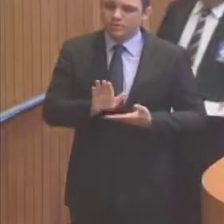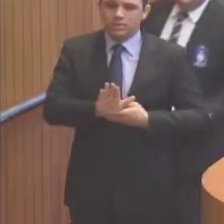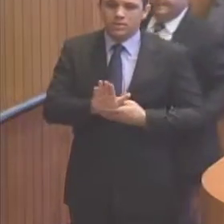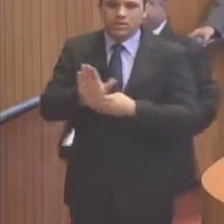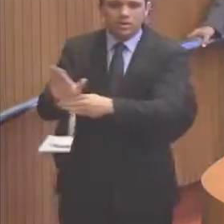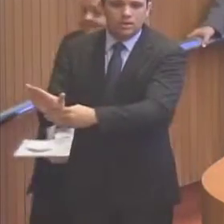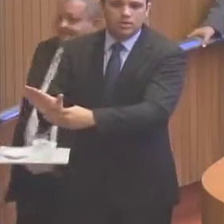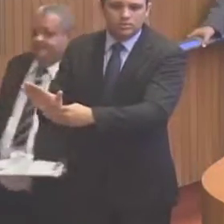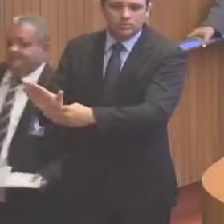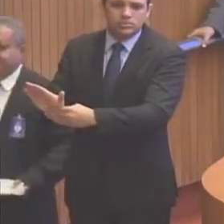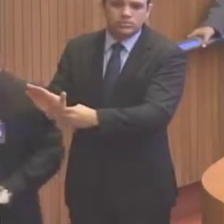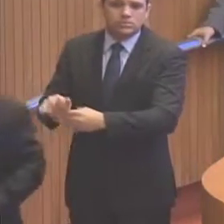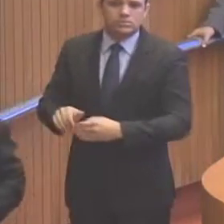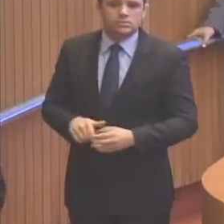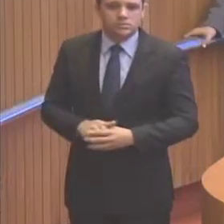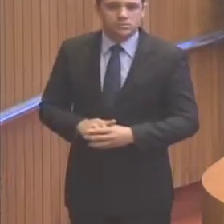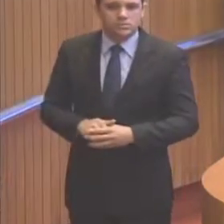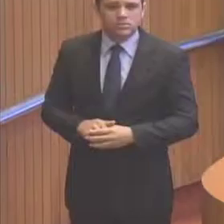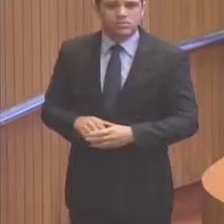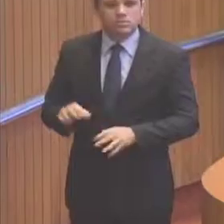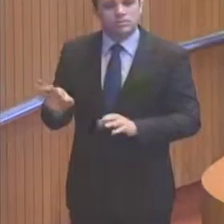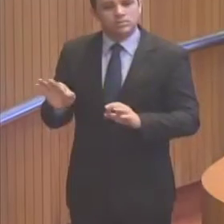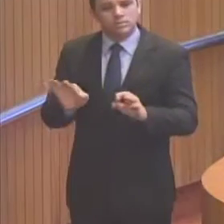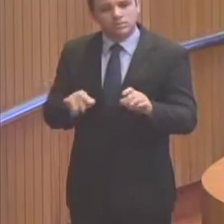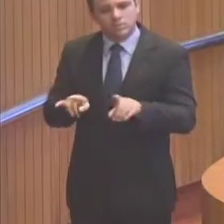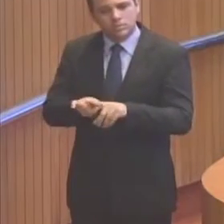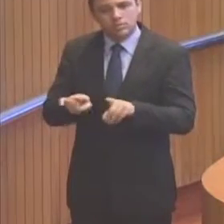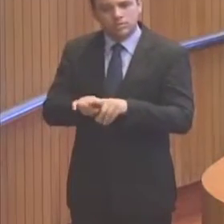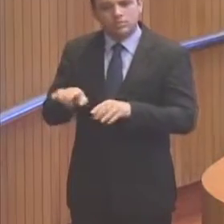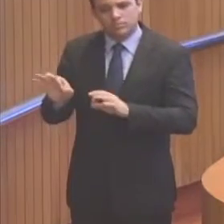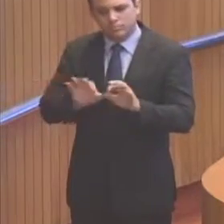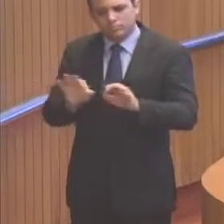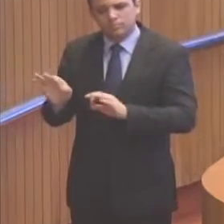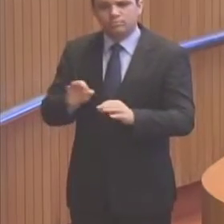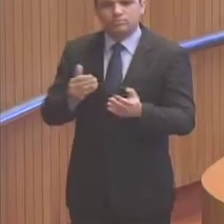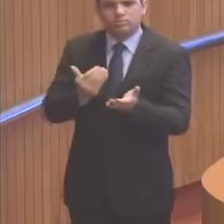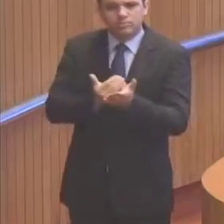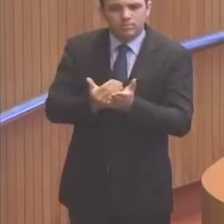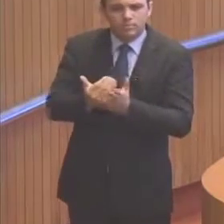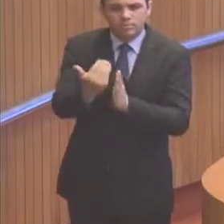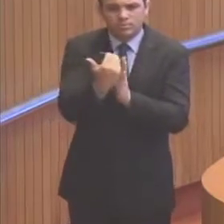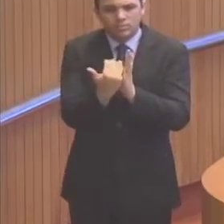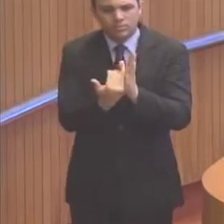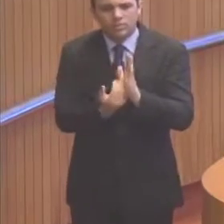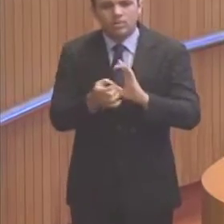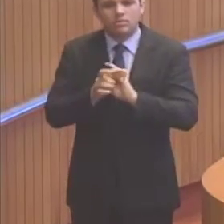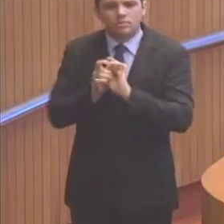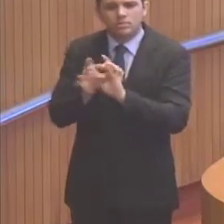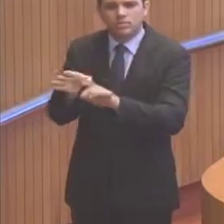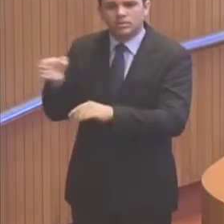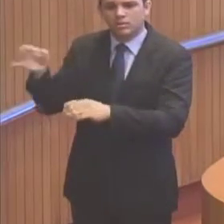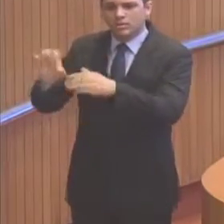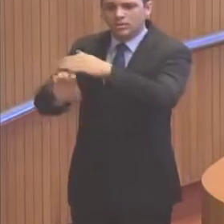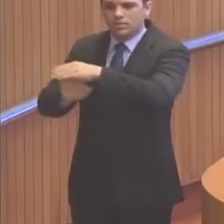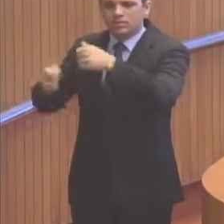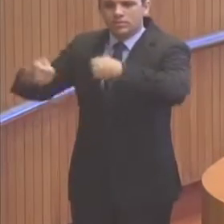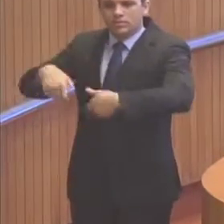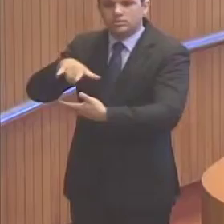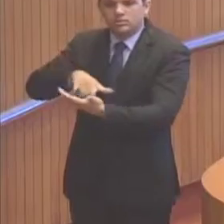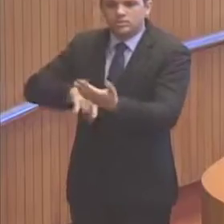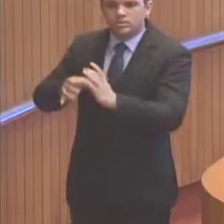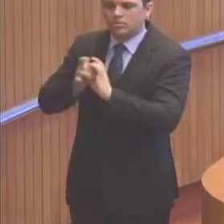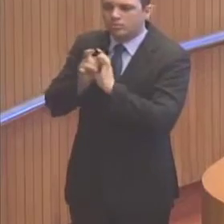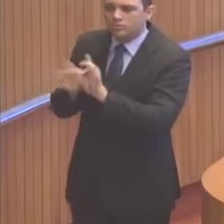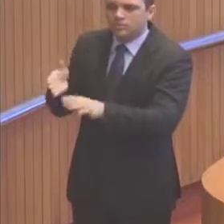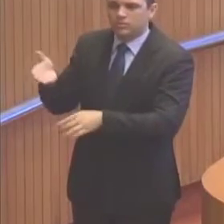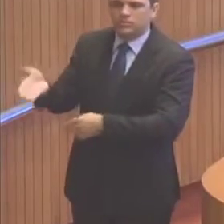processo para concessão de licença ambiental, que essa empresa ainda não possui,